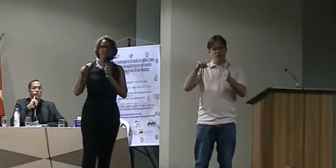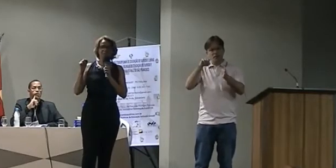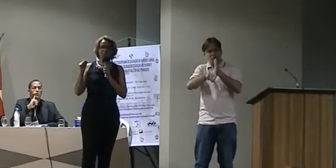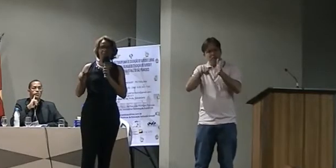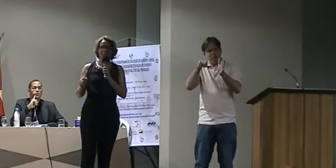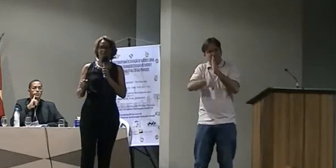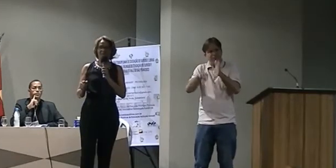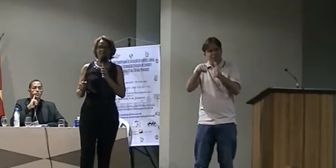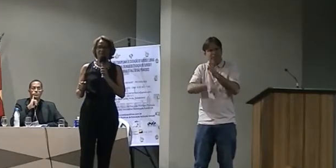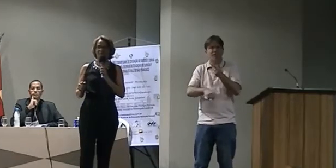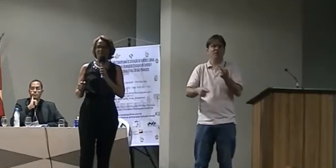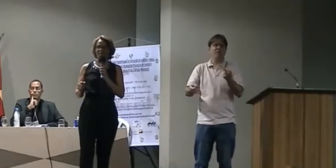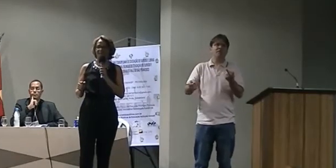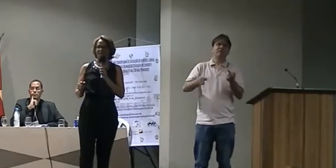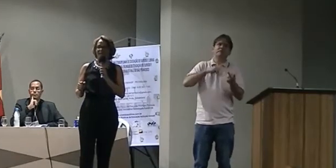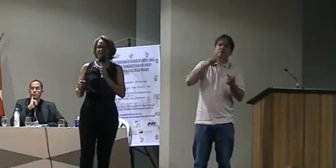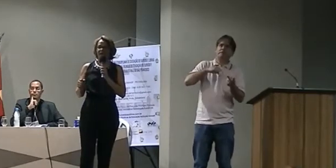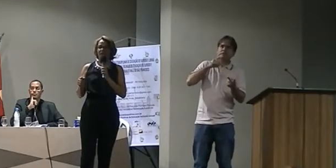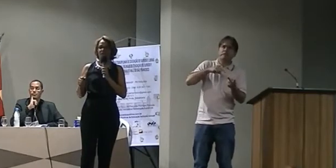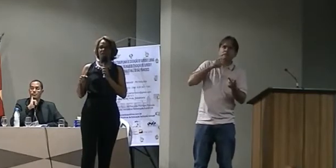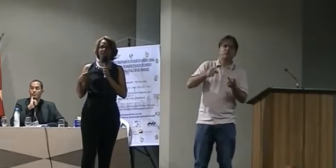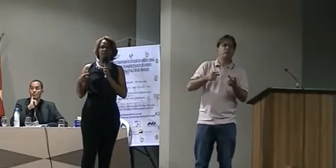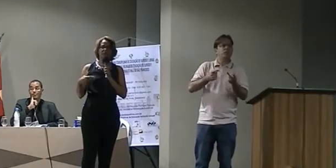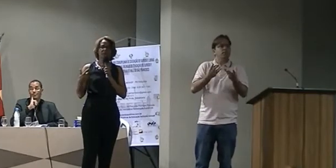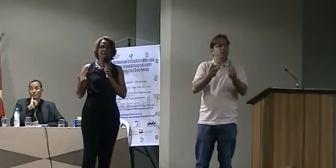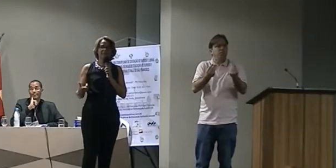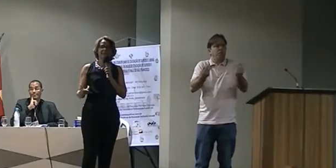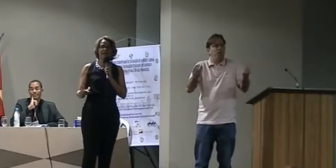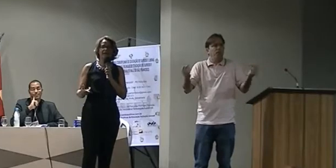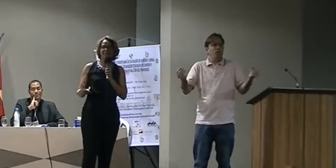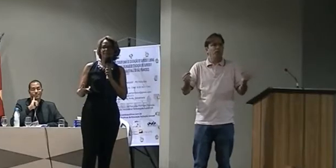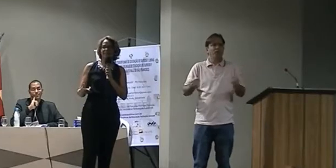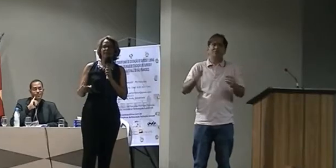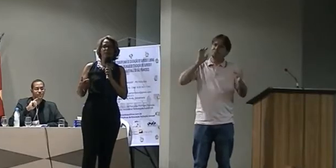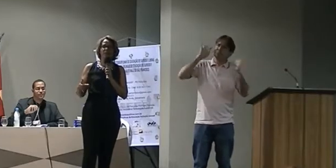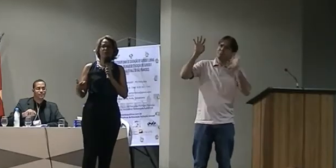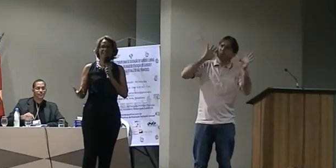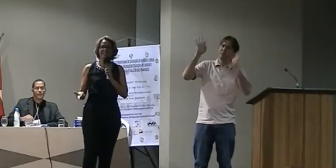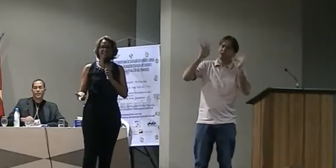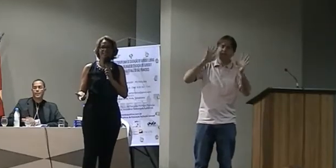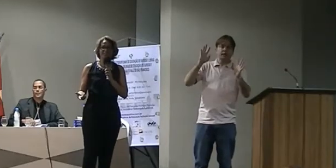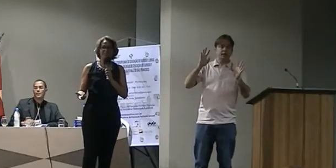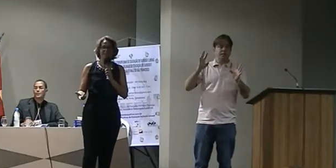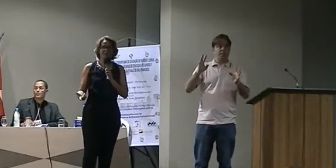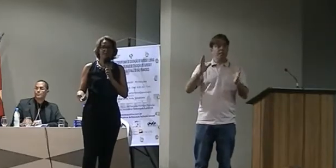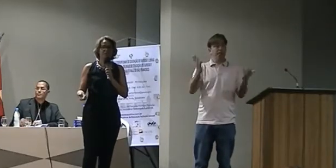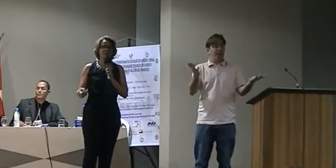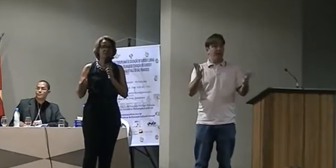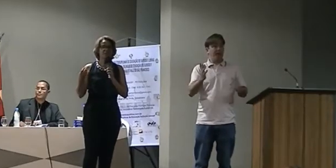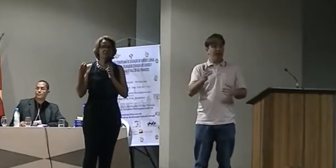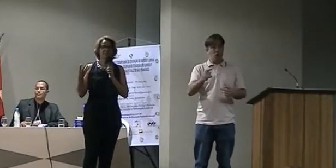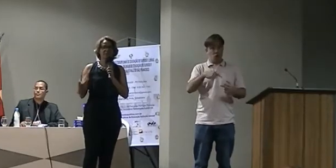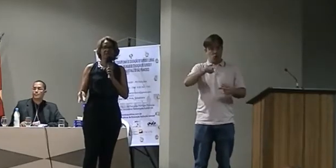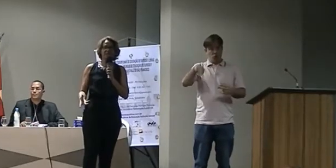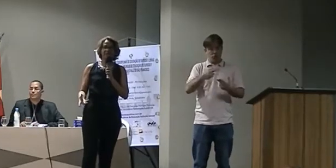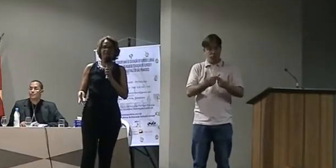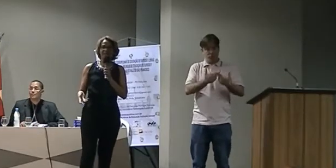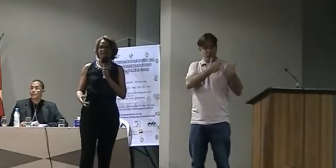mais premente. A nossa responsabilidade é muito grande. Nós recebemos a criança,